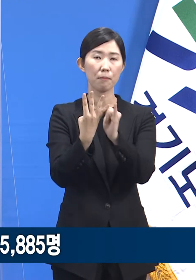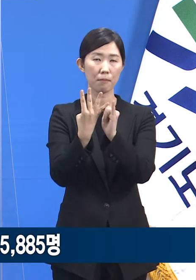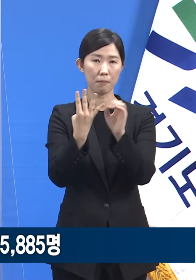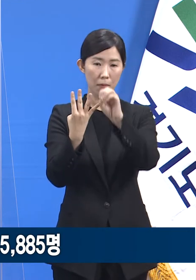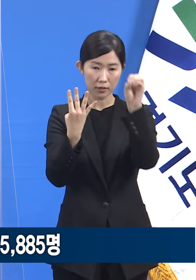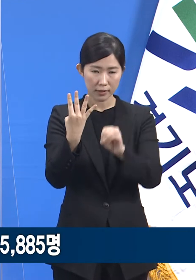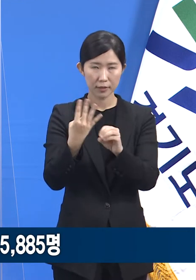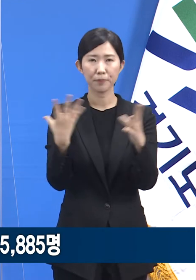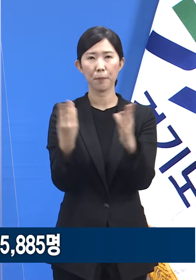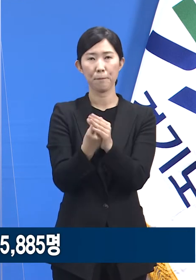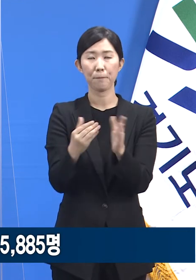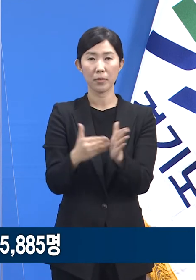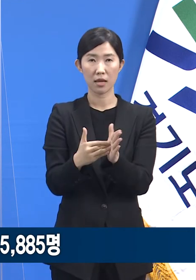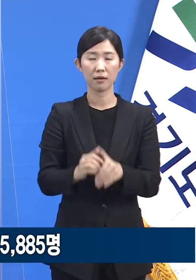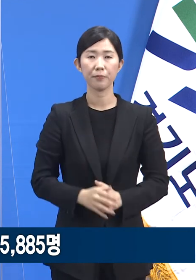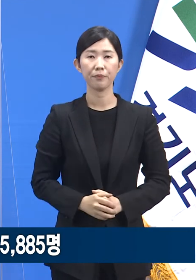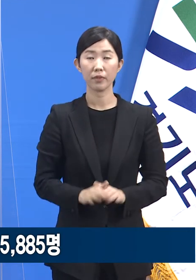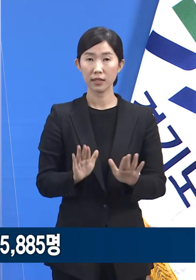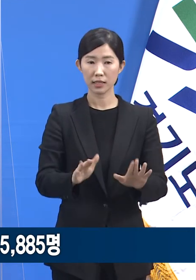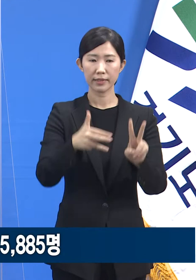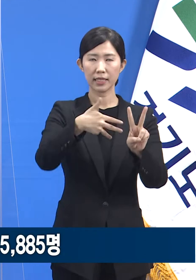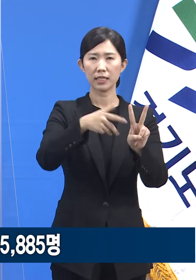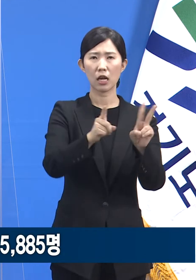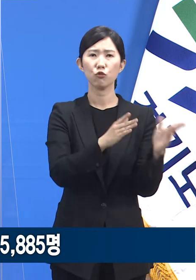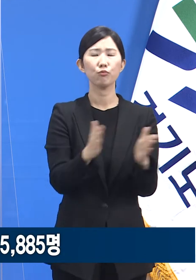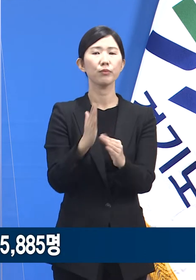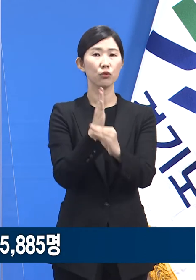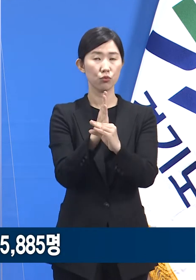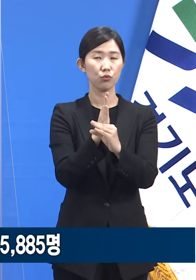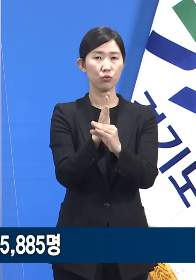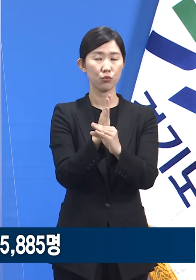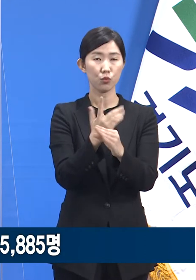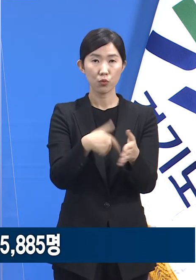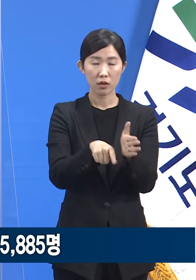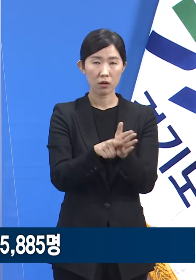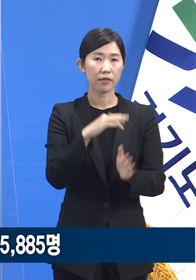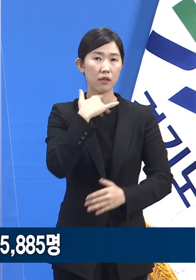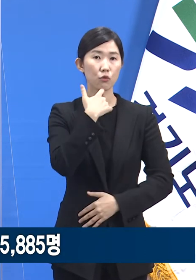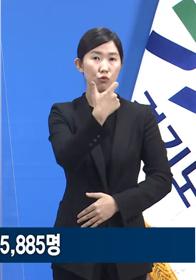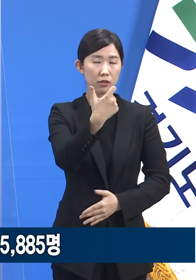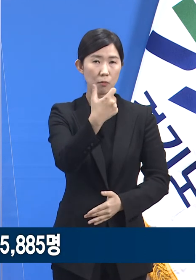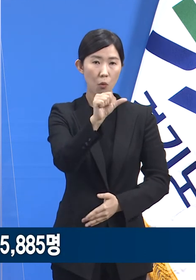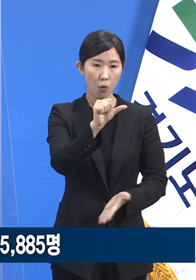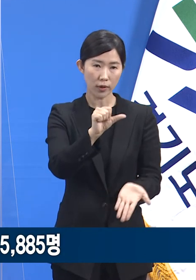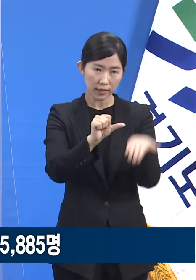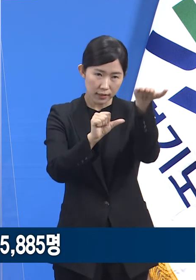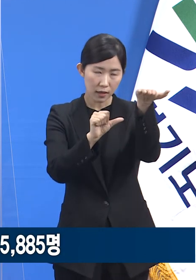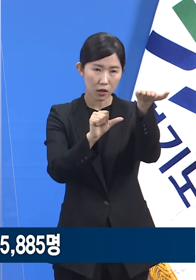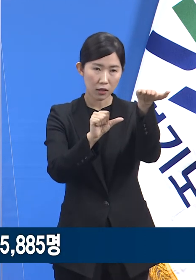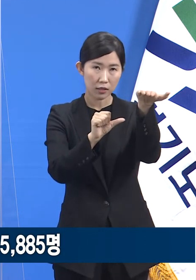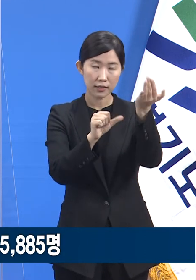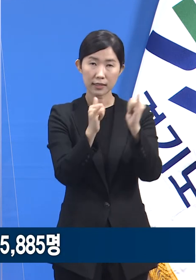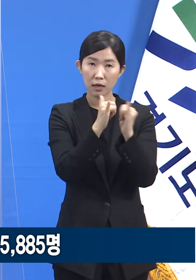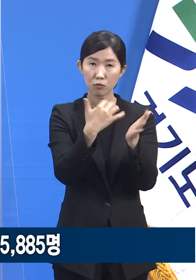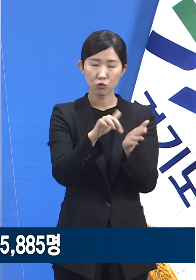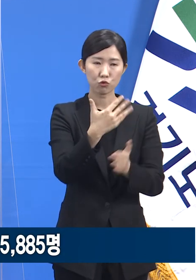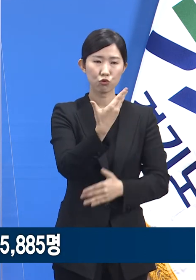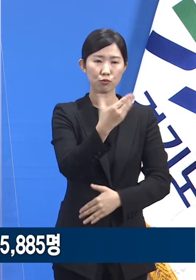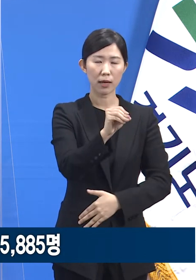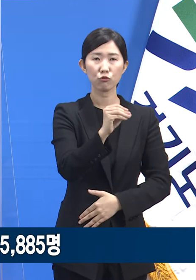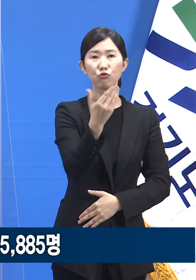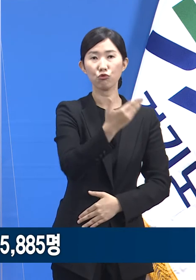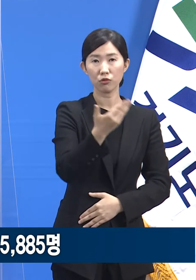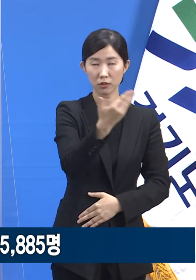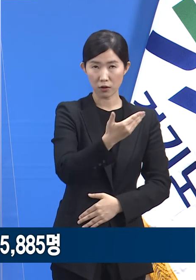2차 접종을 준비하기 위해 65세 이상 대상자 9만 9,791명에